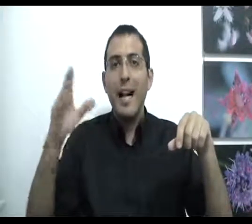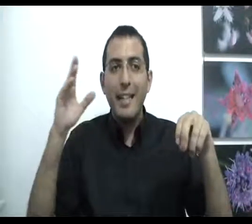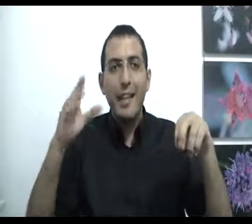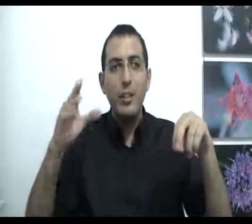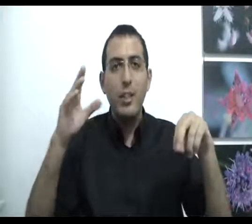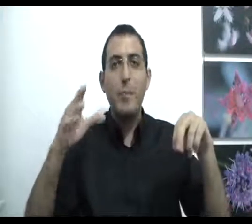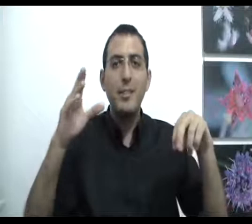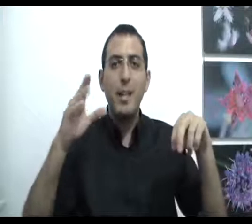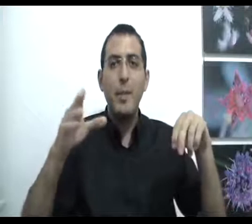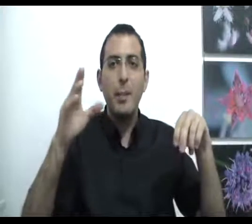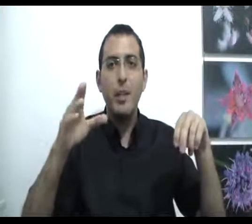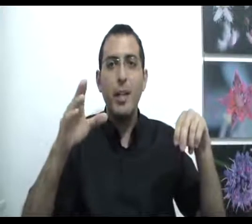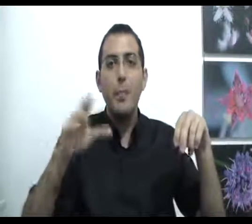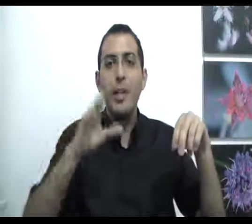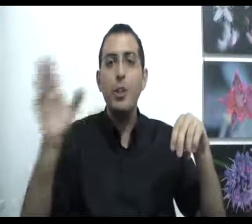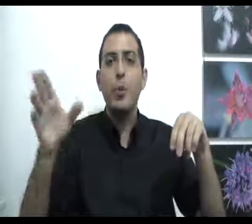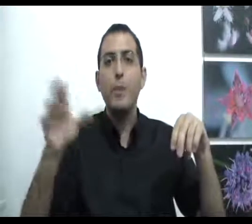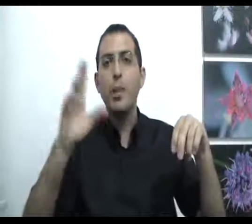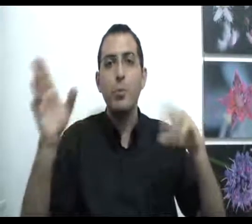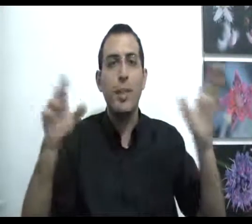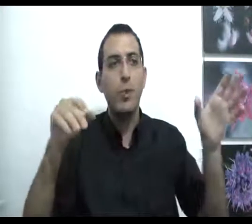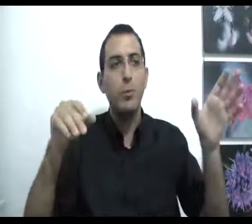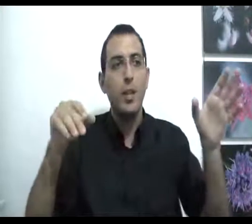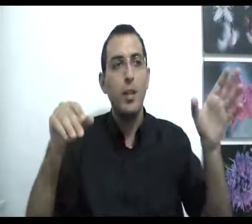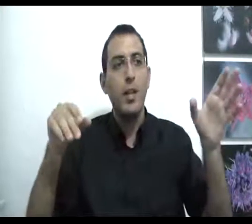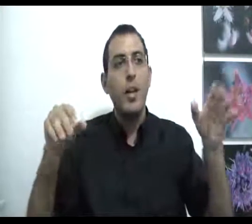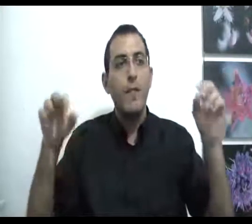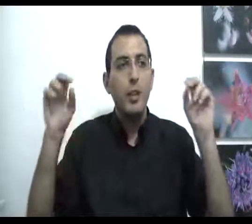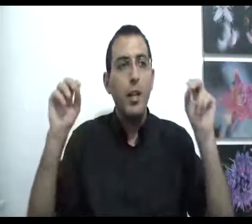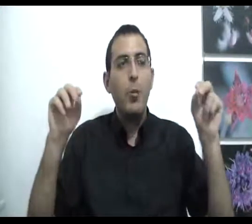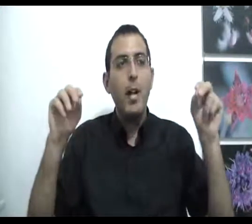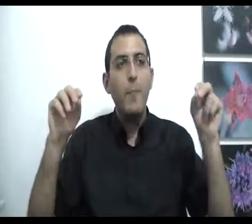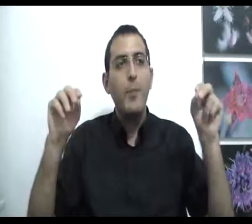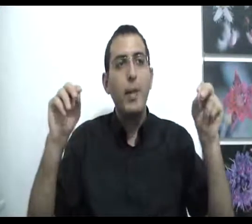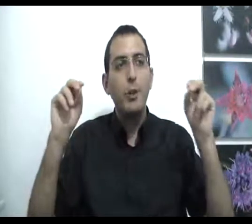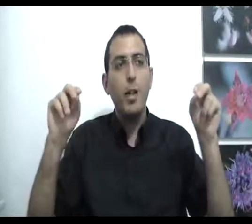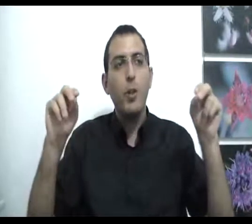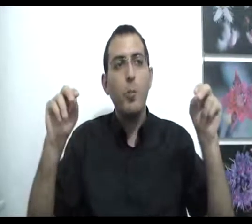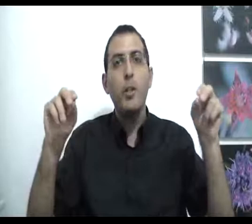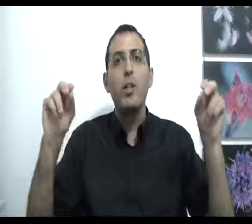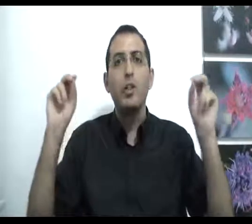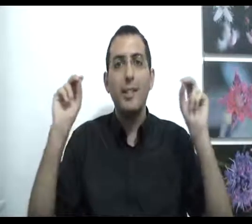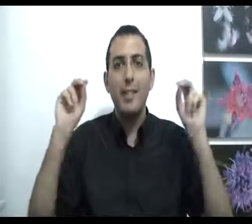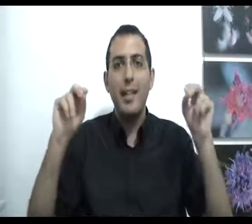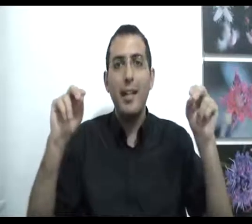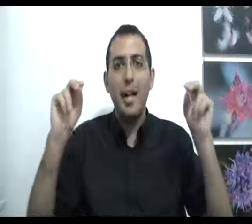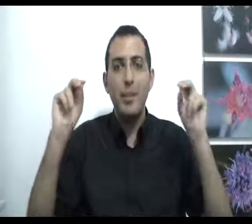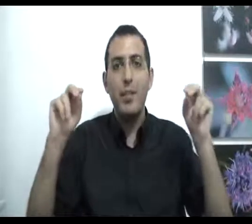העיקר שתחפש את האמת באשר היא בלי שיקולים של מוזר או לא מוזר. ושיהיה לכולם המשך יום של שכל אמיתי